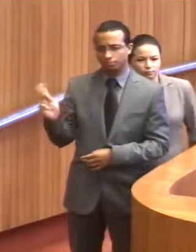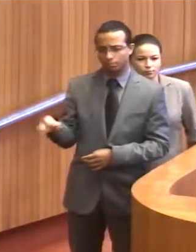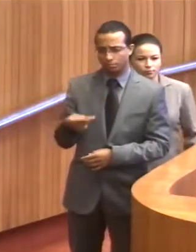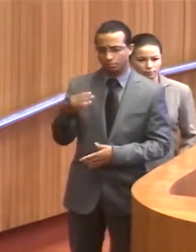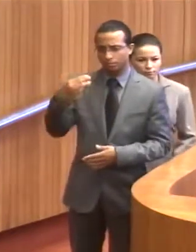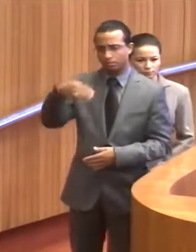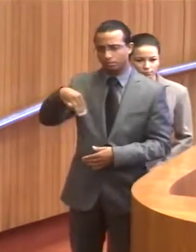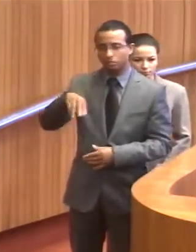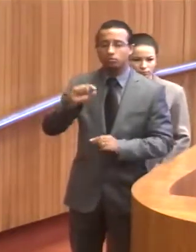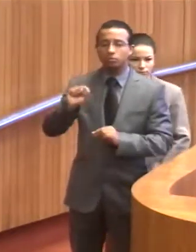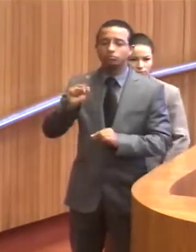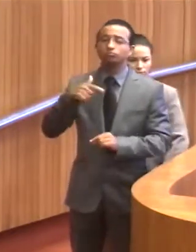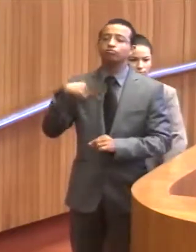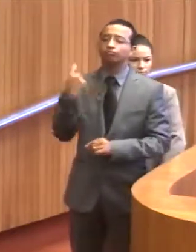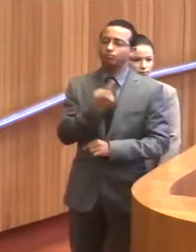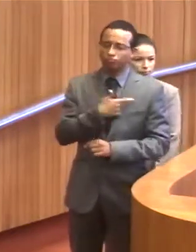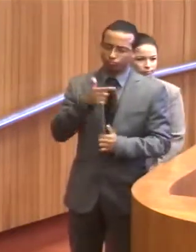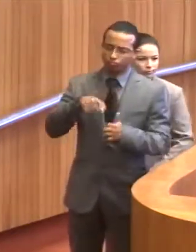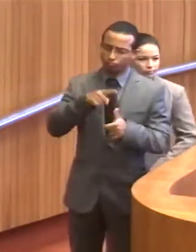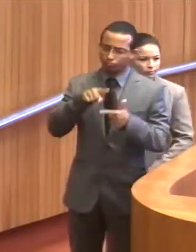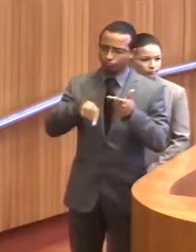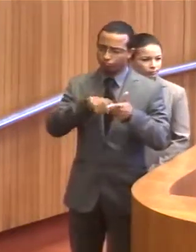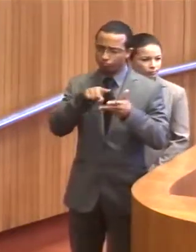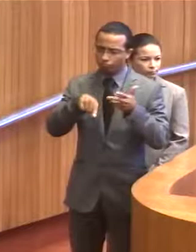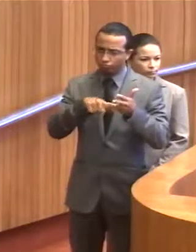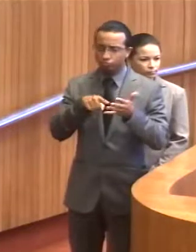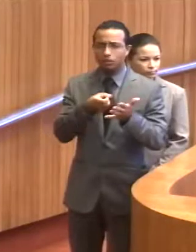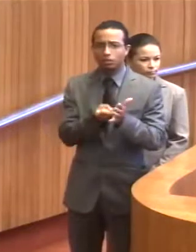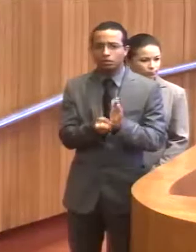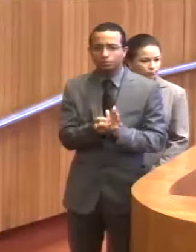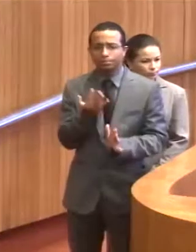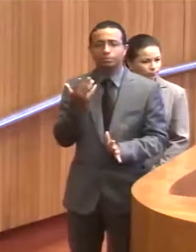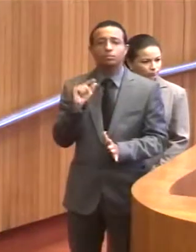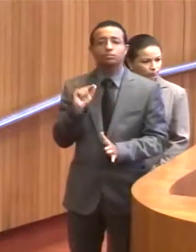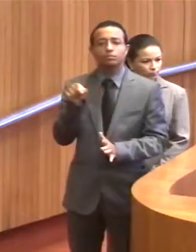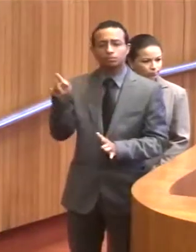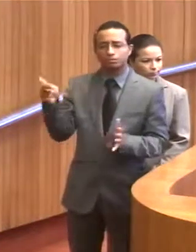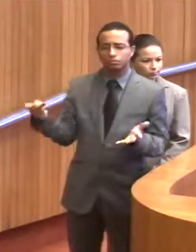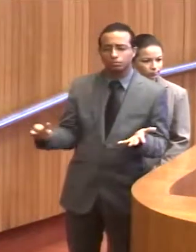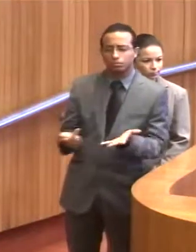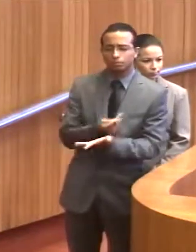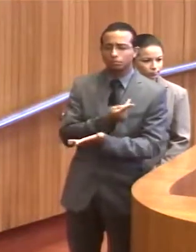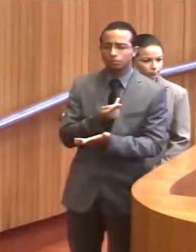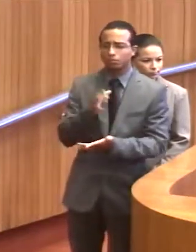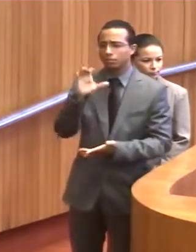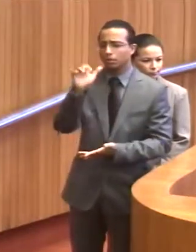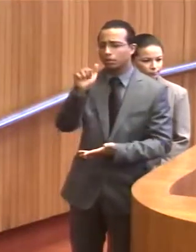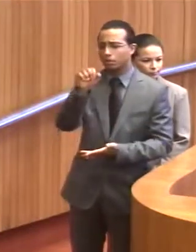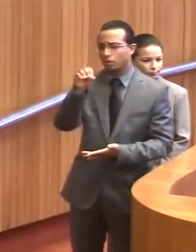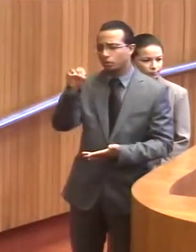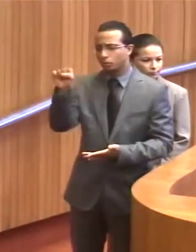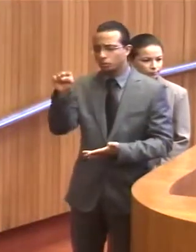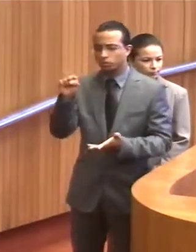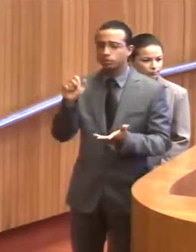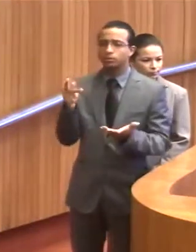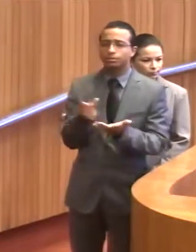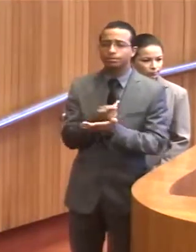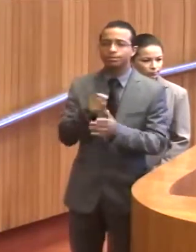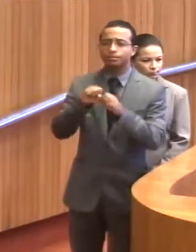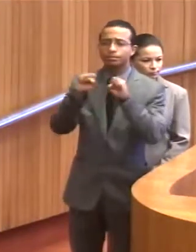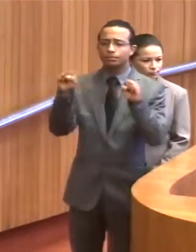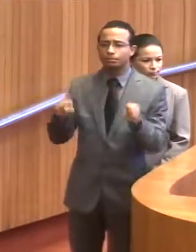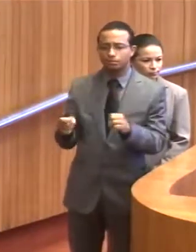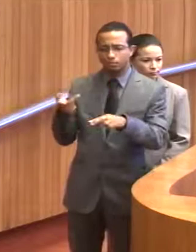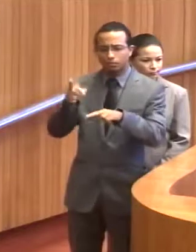Nós estamos repetindo, de uma forma reiterada, esse caos que tem acontecido no sistema prisional,